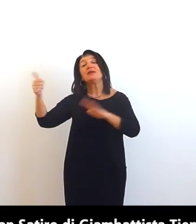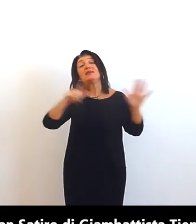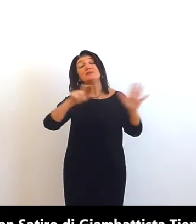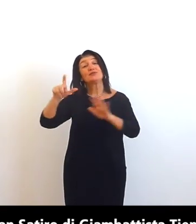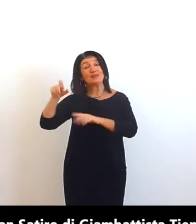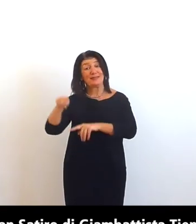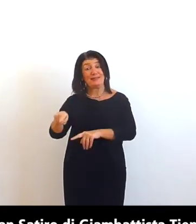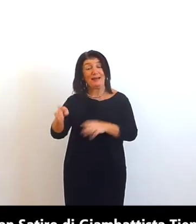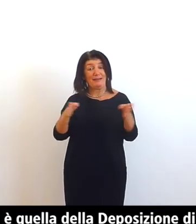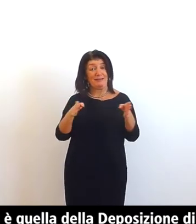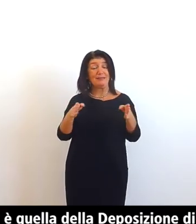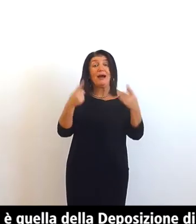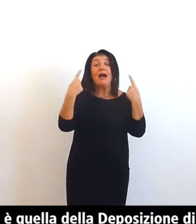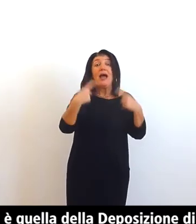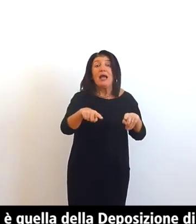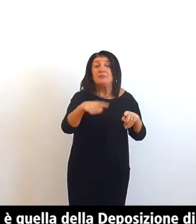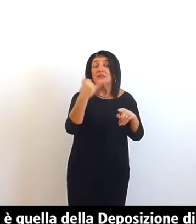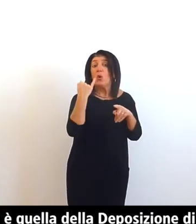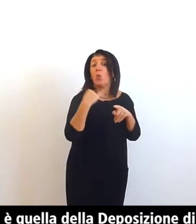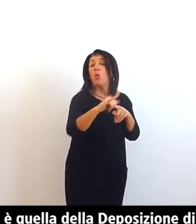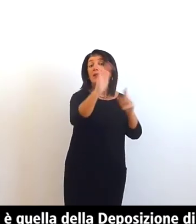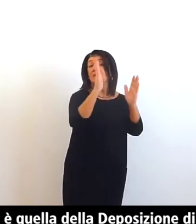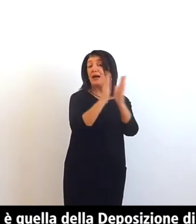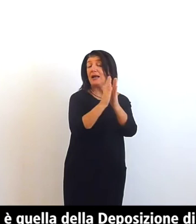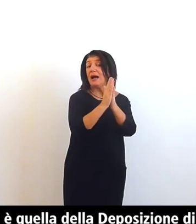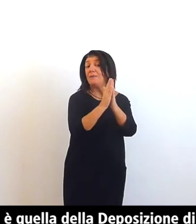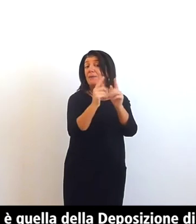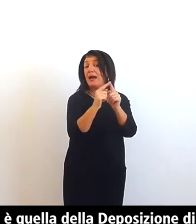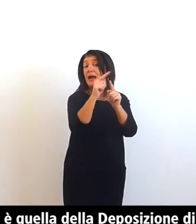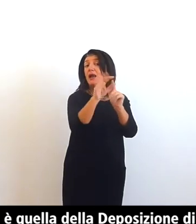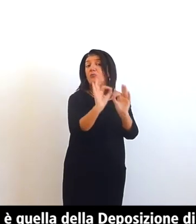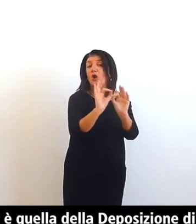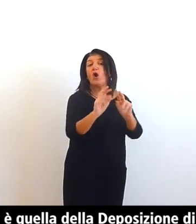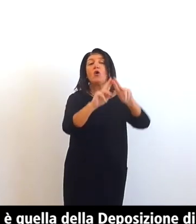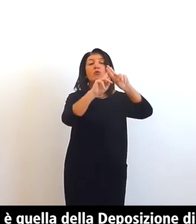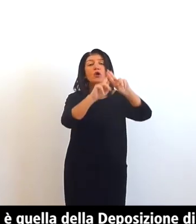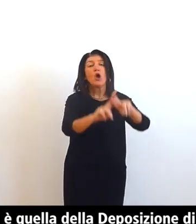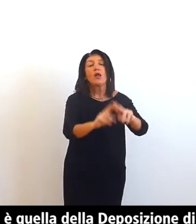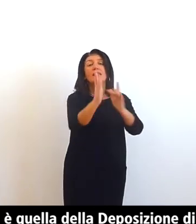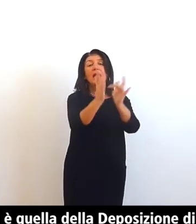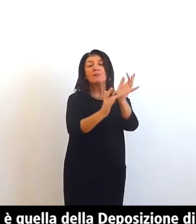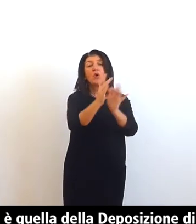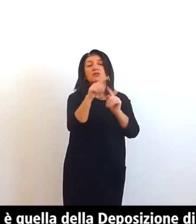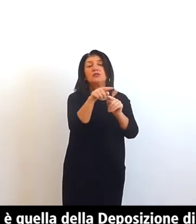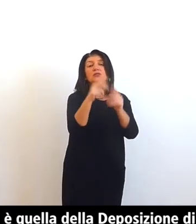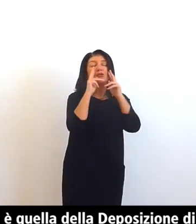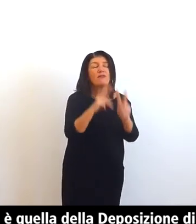l'ultima cappella è quella della deposizione di cui ammiriamo l'affresco la deposizione